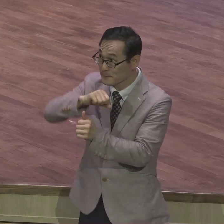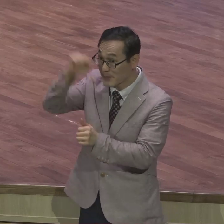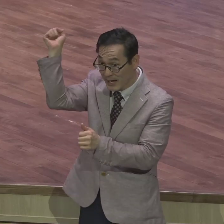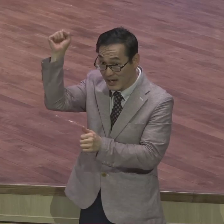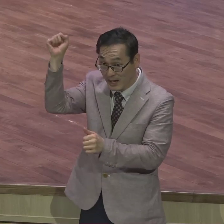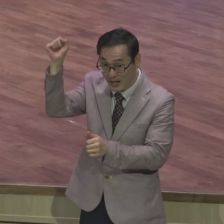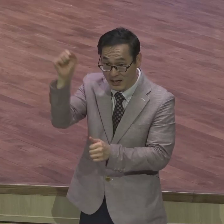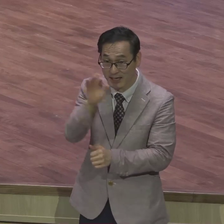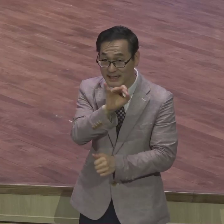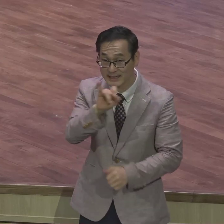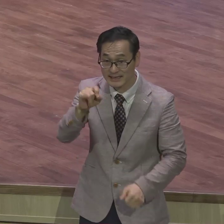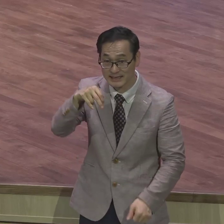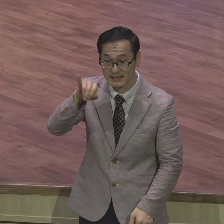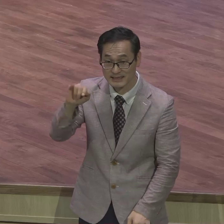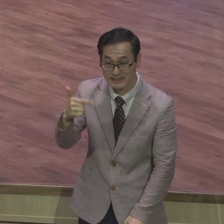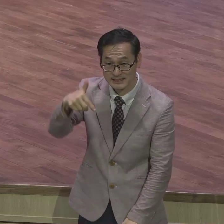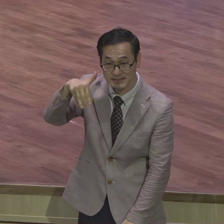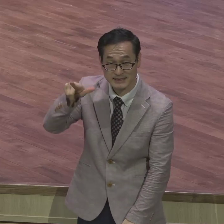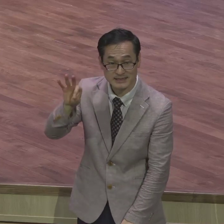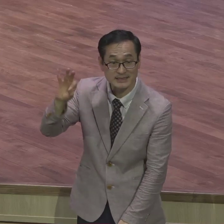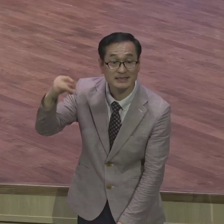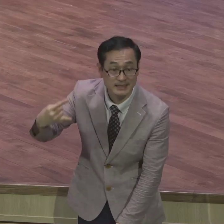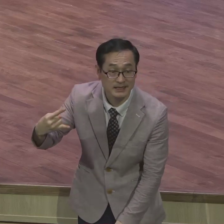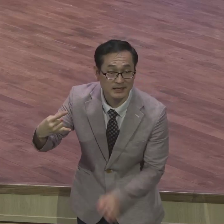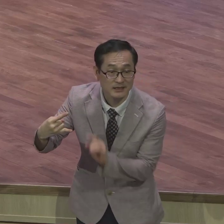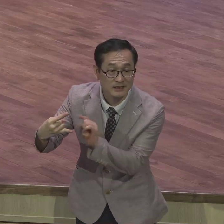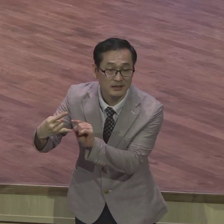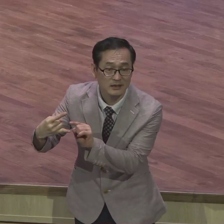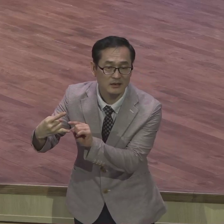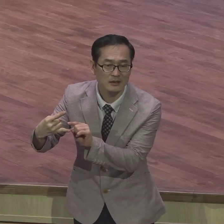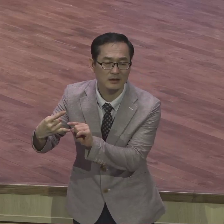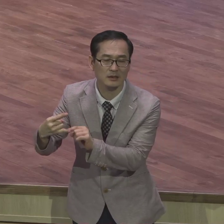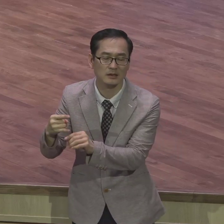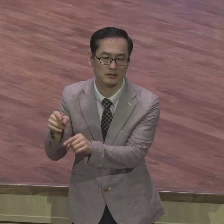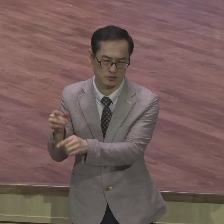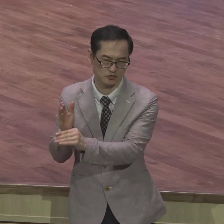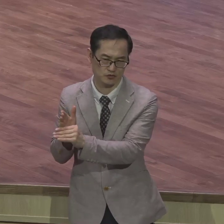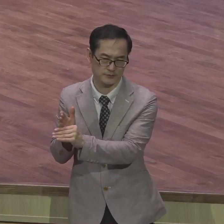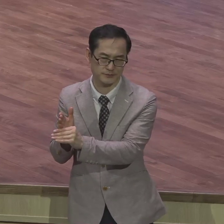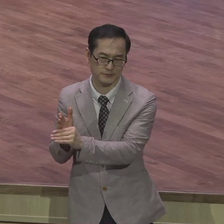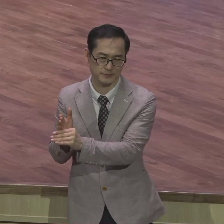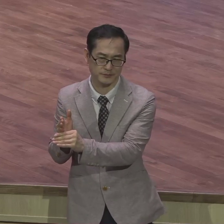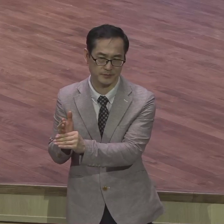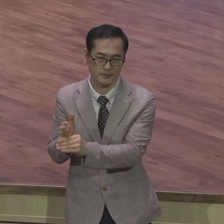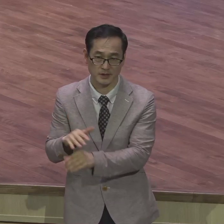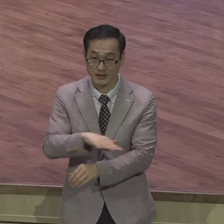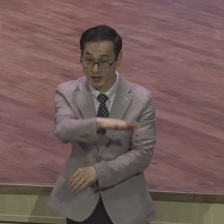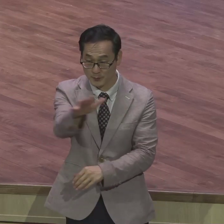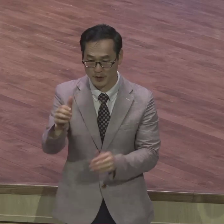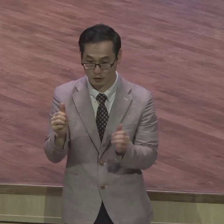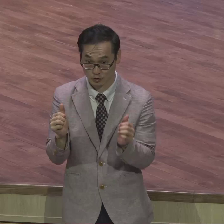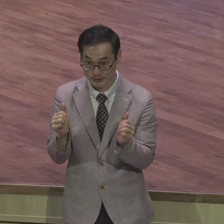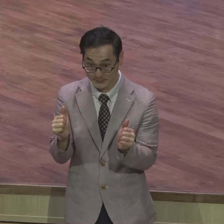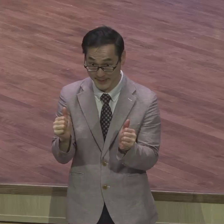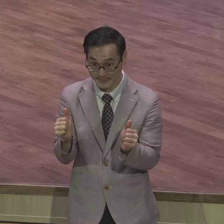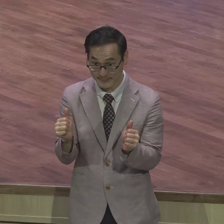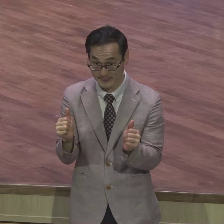예수 그리스도를 심판주가 아닌 구원주로 만난 사실 앞에 늘 감사하시 바랍니다 저